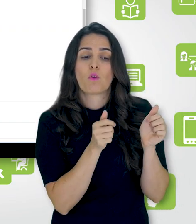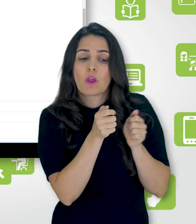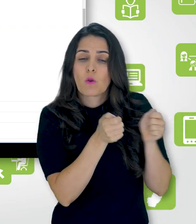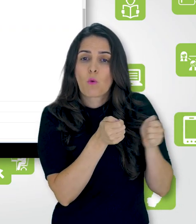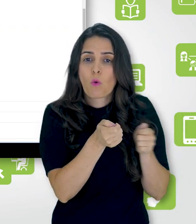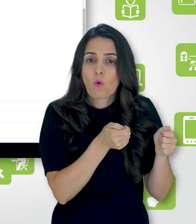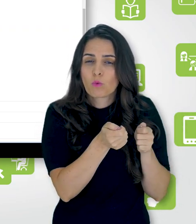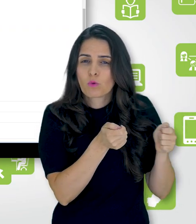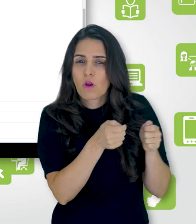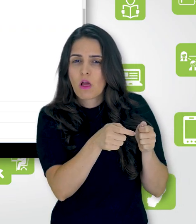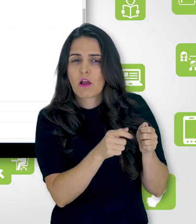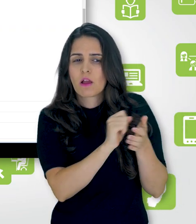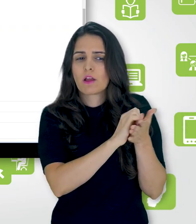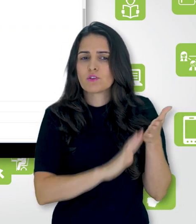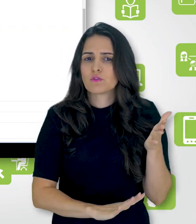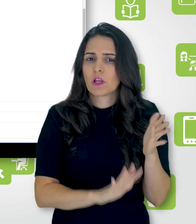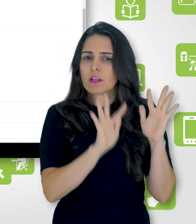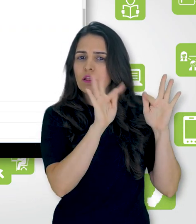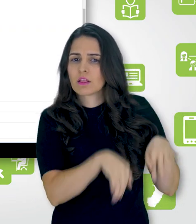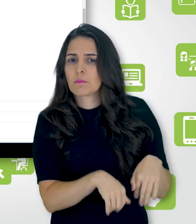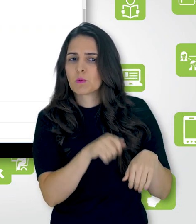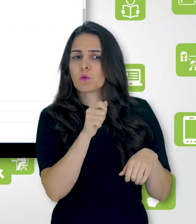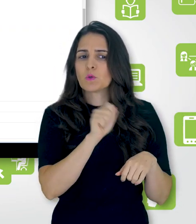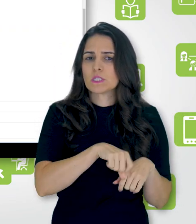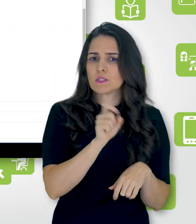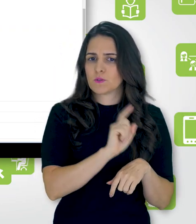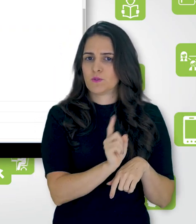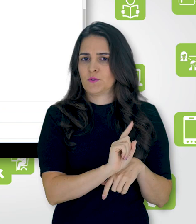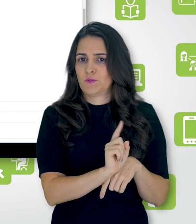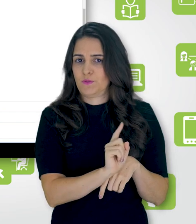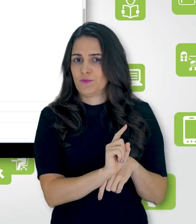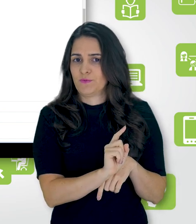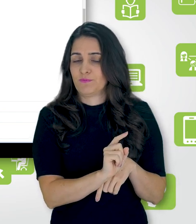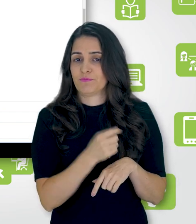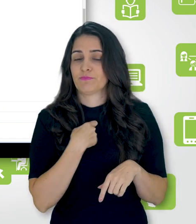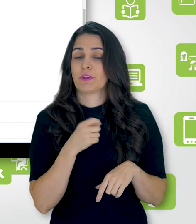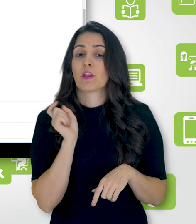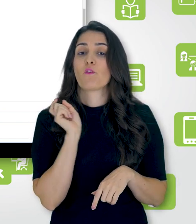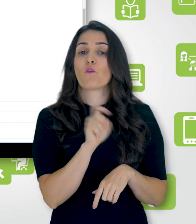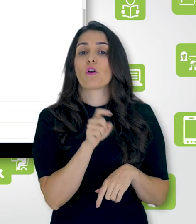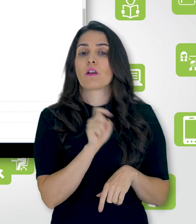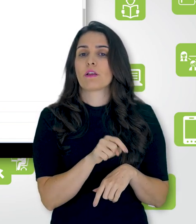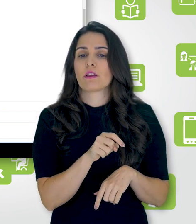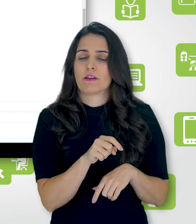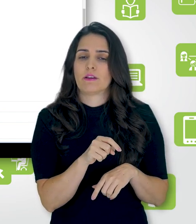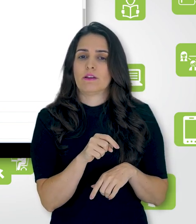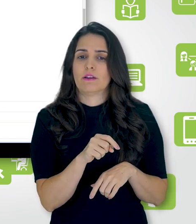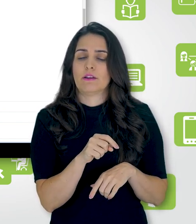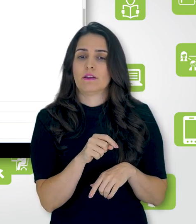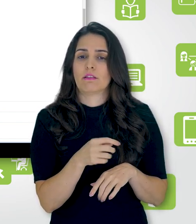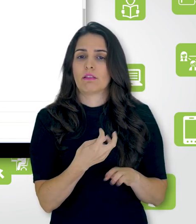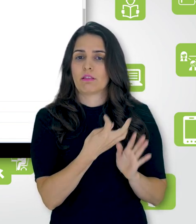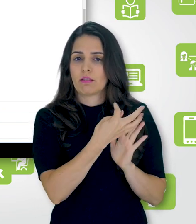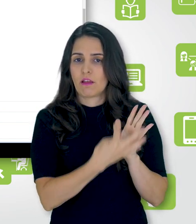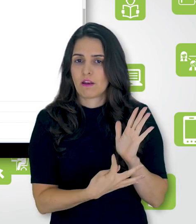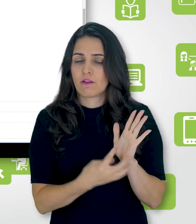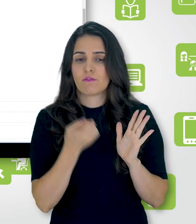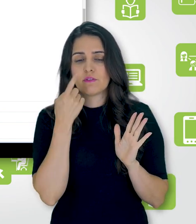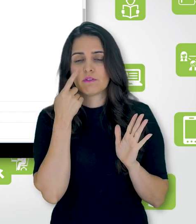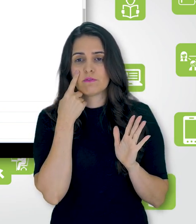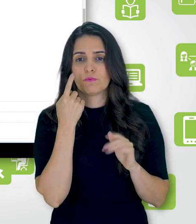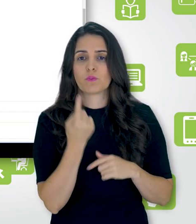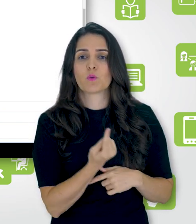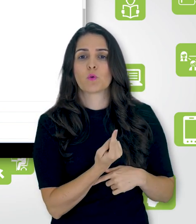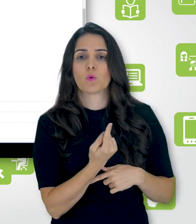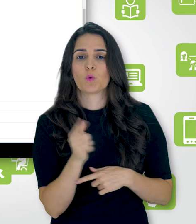quero monitorar as atividades. Então, eu vou clicar aqui na primeira, que é a tarefa, e vou lá